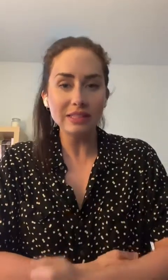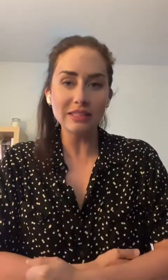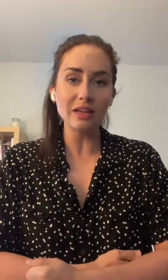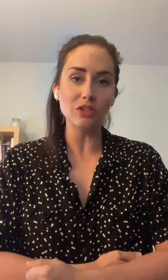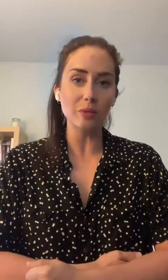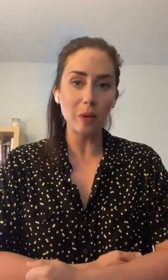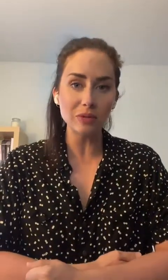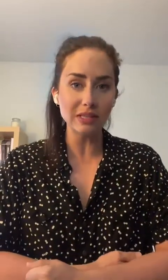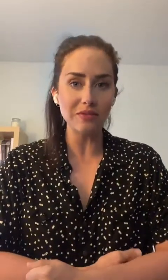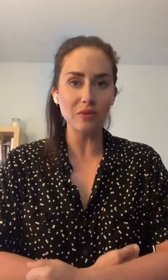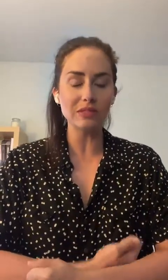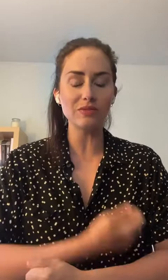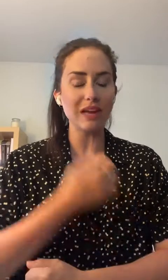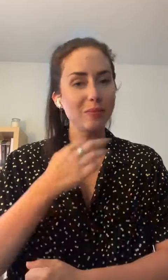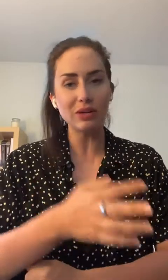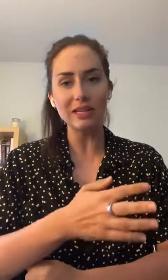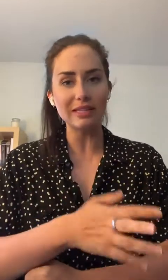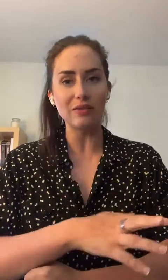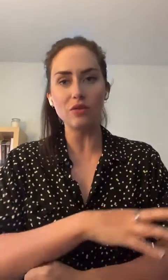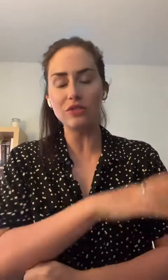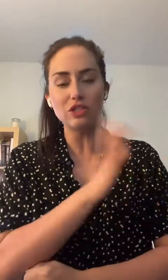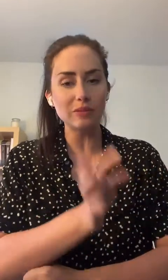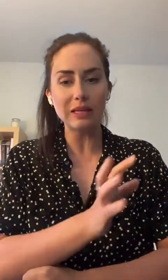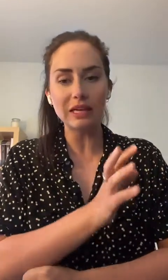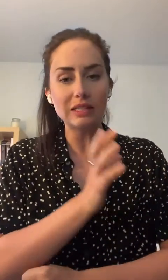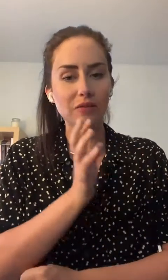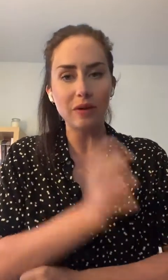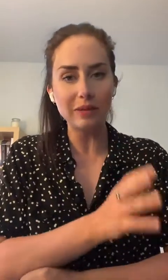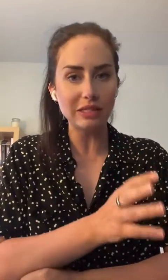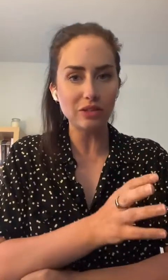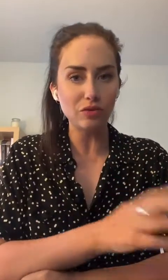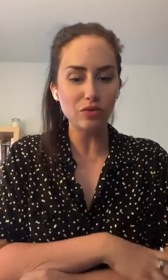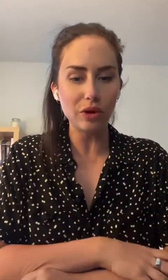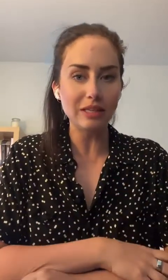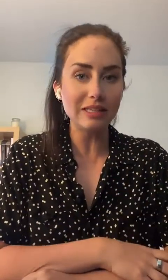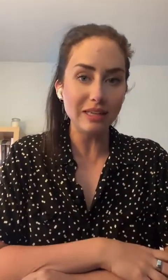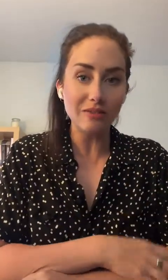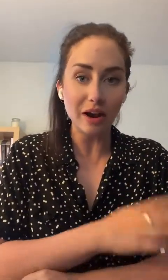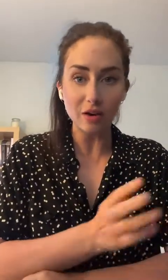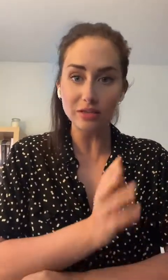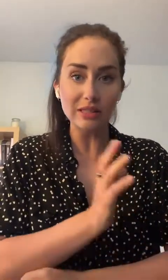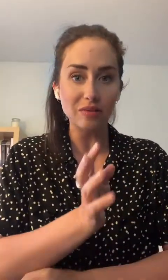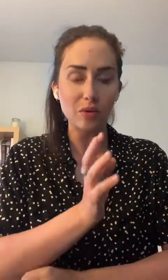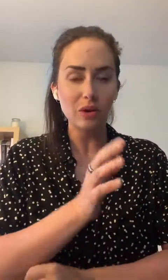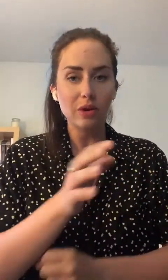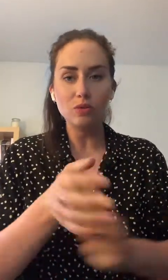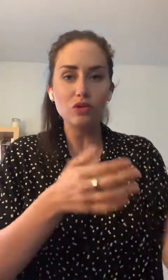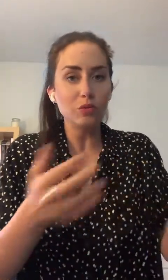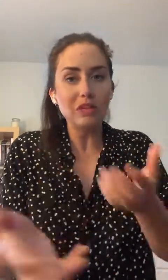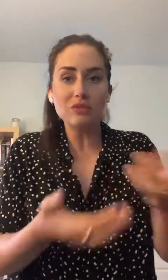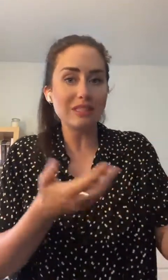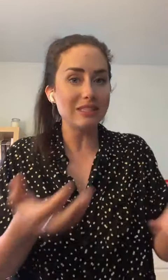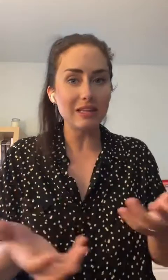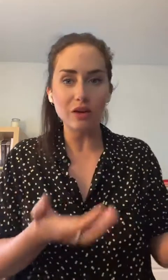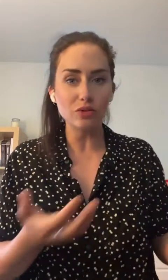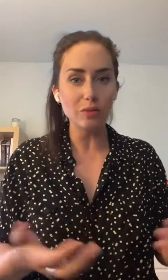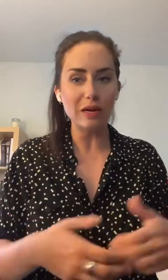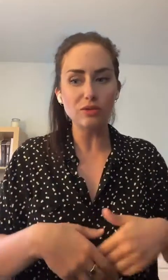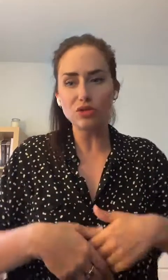investissez dans un bon savon. Si vous ne savez pas quel savon, venez juste m'écrire ça va me faire plaisir de vous guider vers un savon ou du moins, si vous hésitez entre deux marques ou